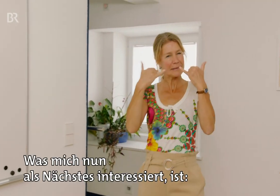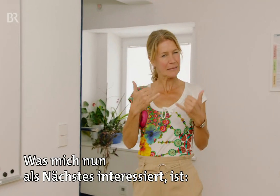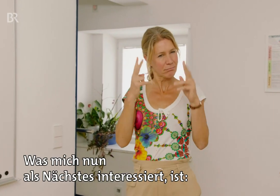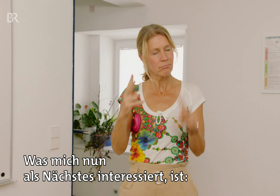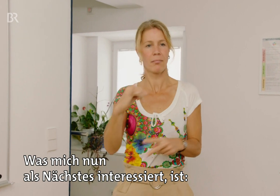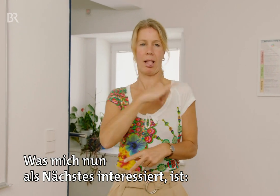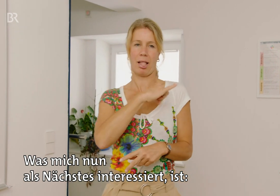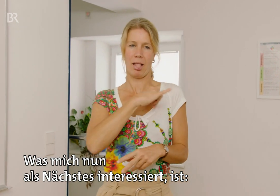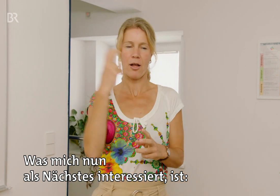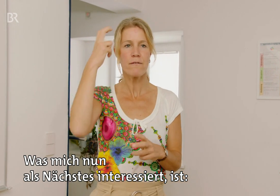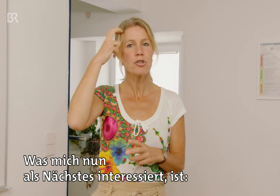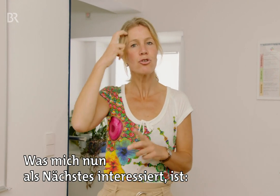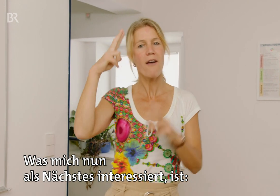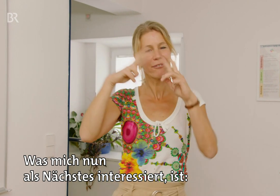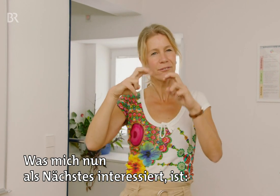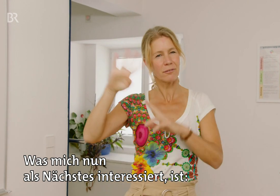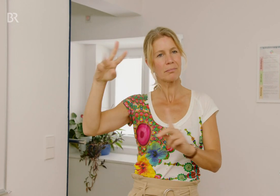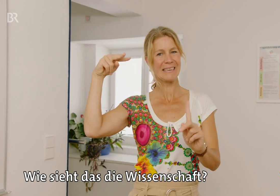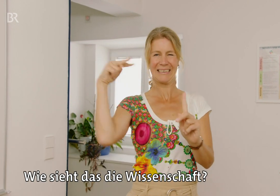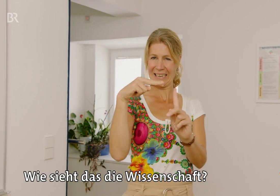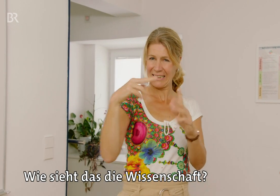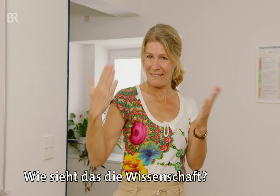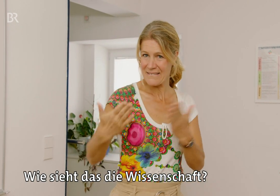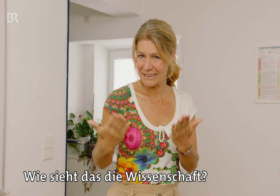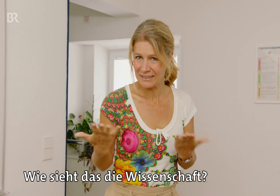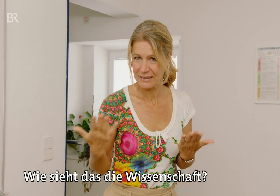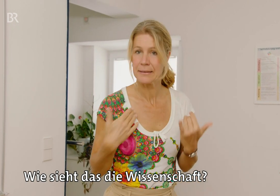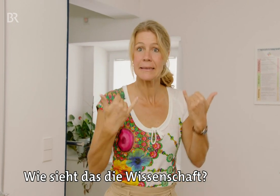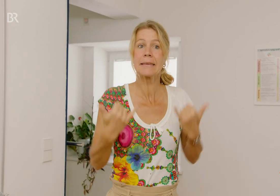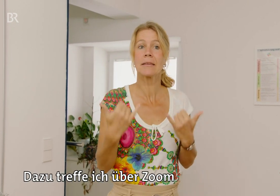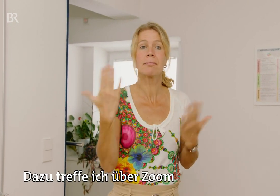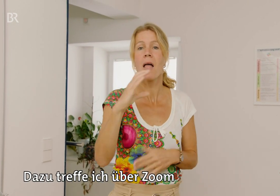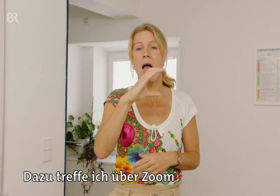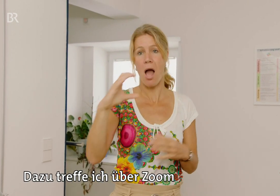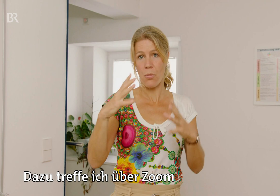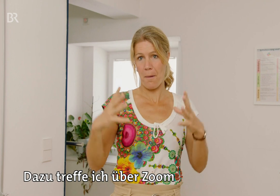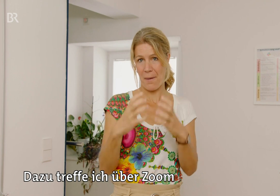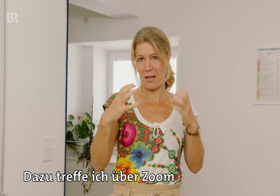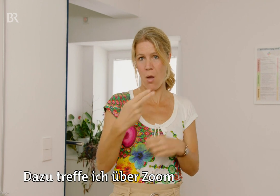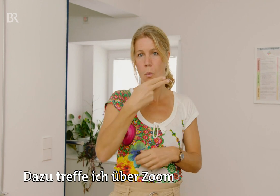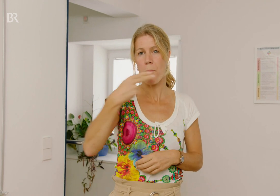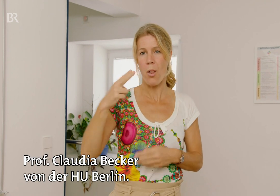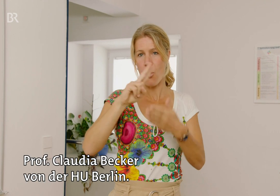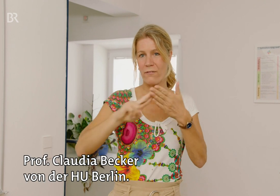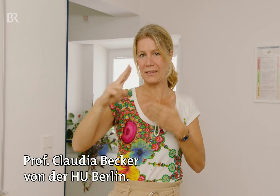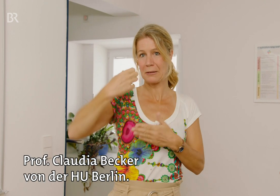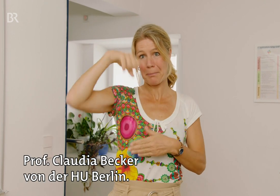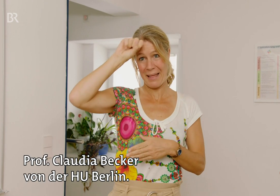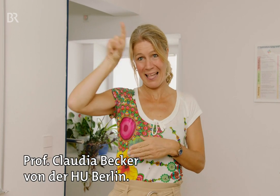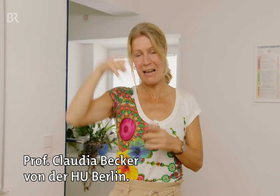Was mich nun als nächstes interessiert ist, wie sieht das die Wissenschaft? Dazu treffe ich über Zoom Professor Claudia